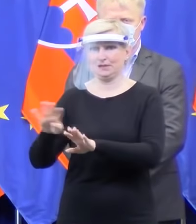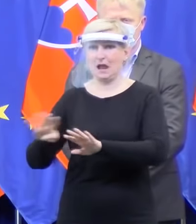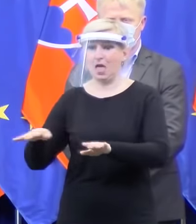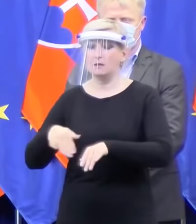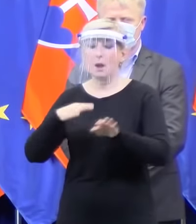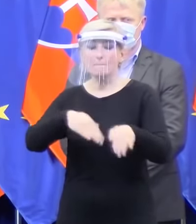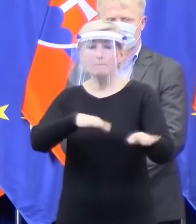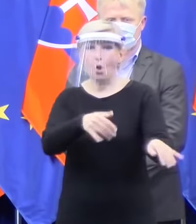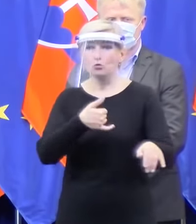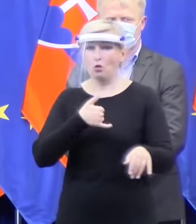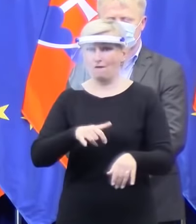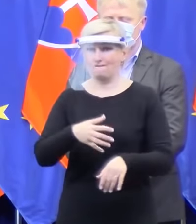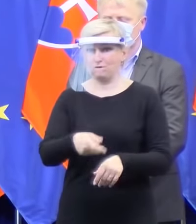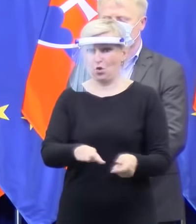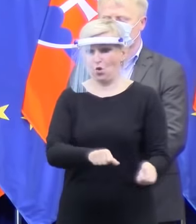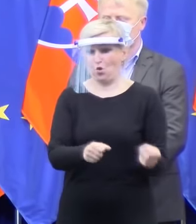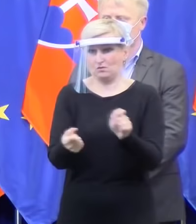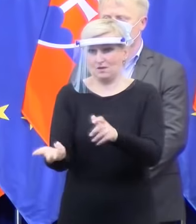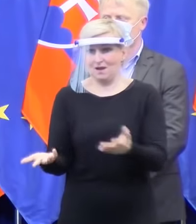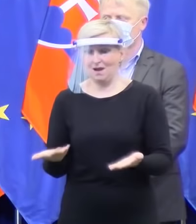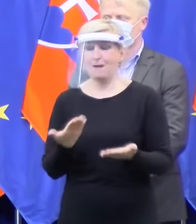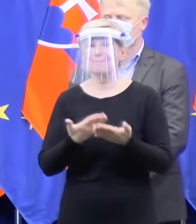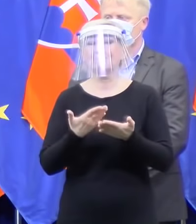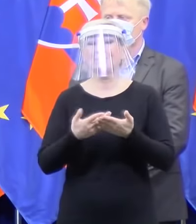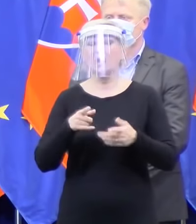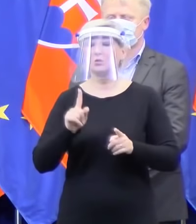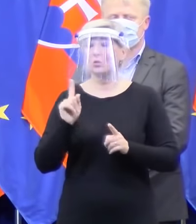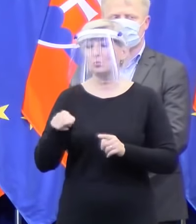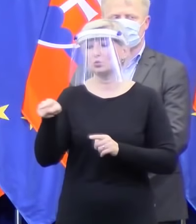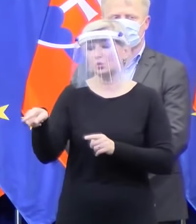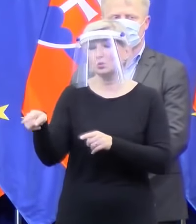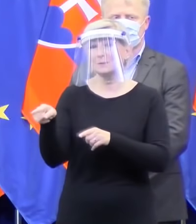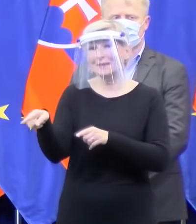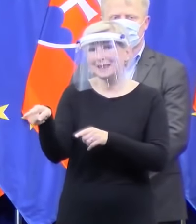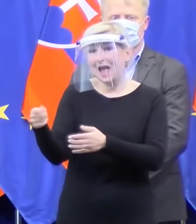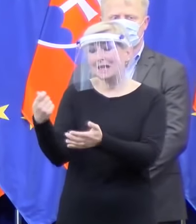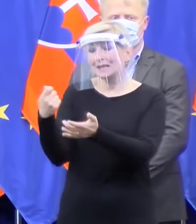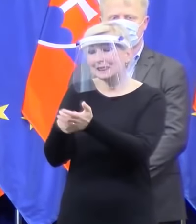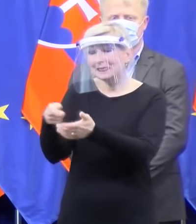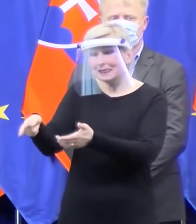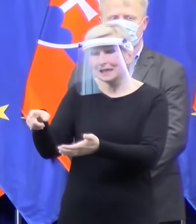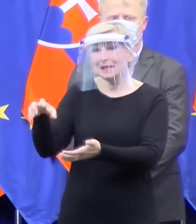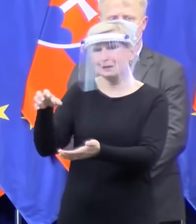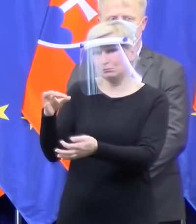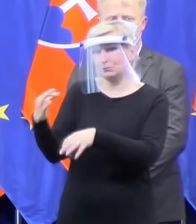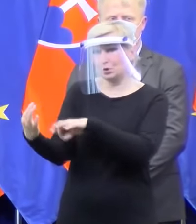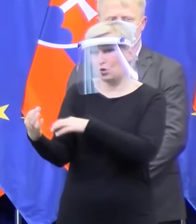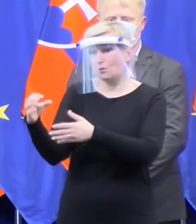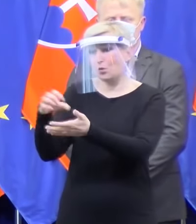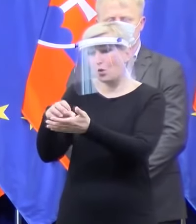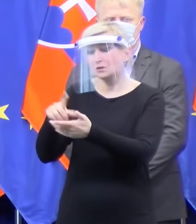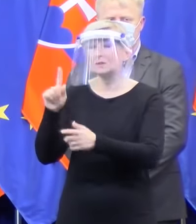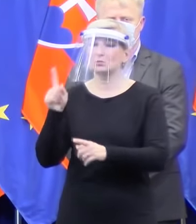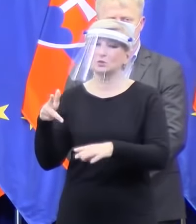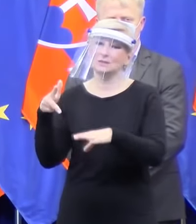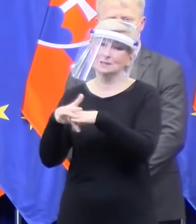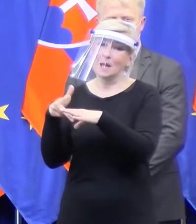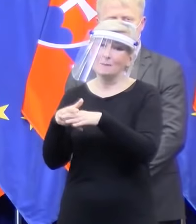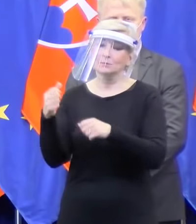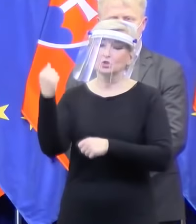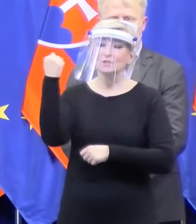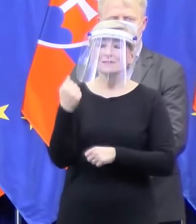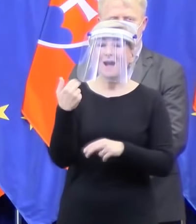nasadiť naozaj špeciálne možno postupy, aby sme zabezpečili tam tú základnú hygienu a minimalizovali